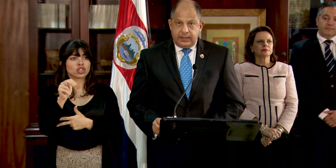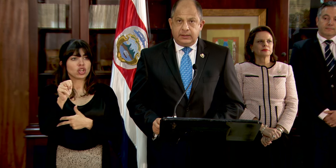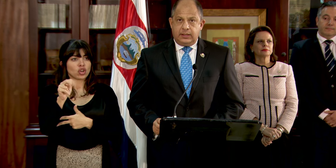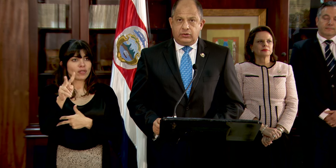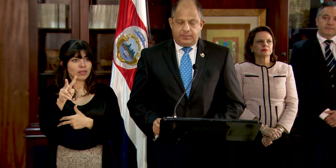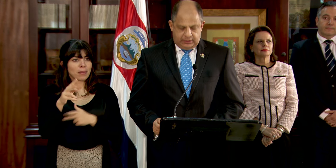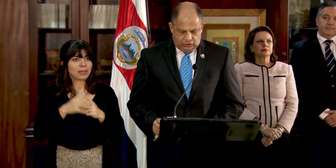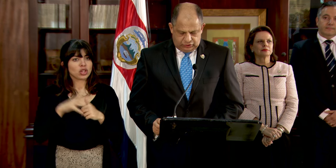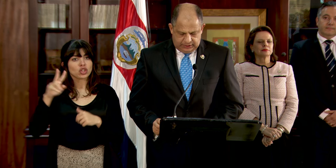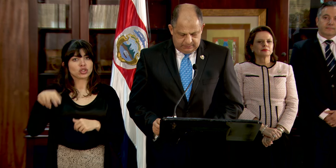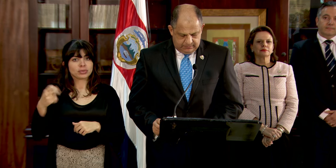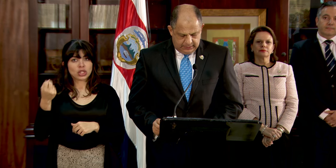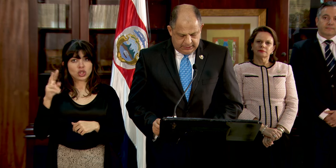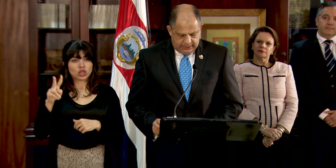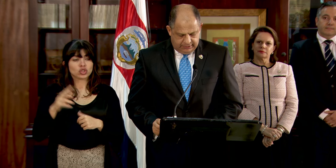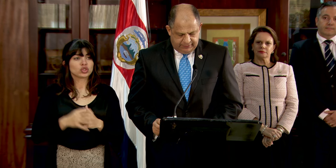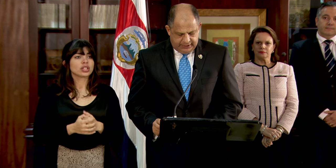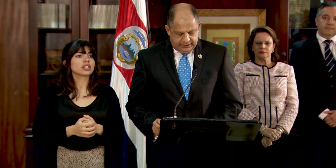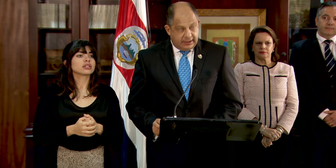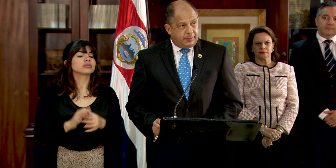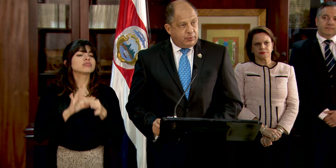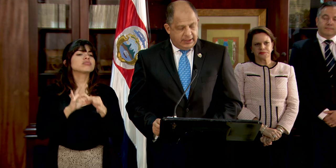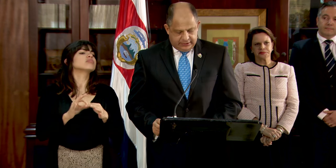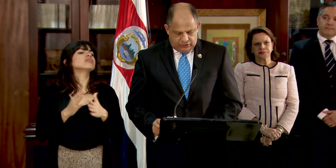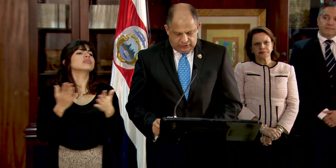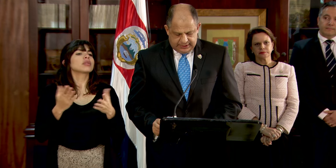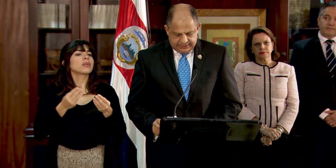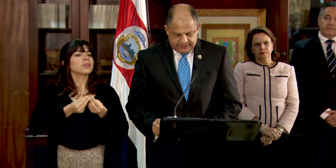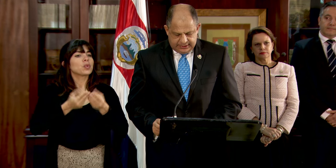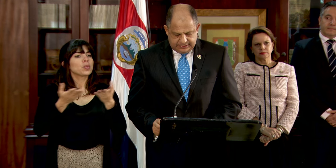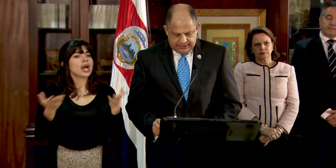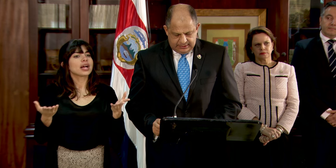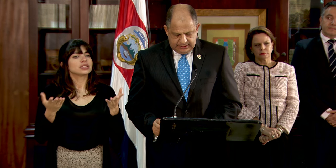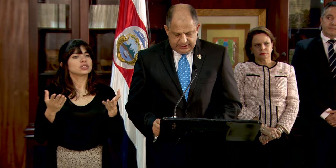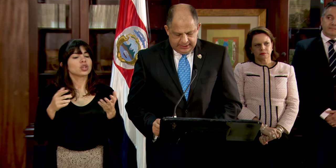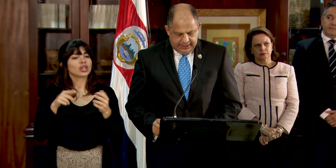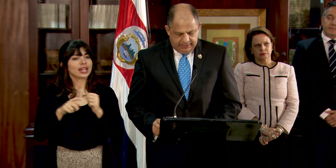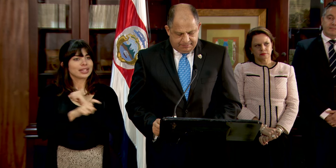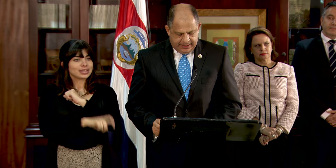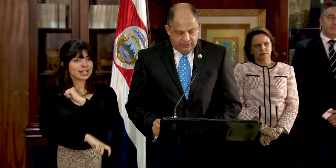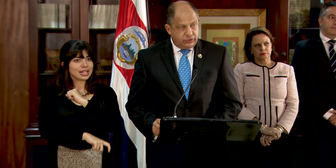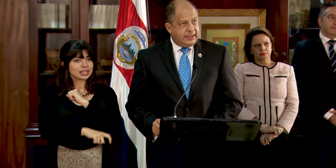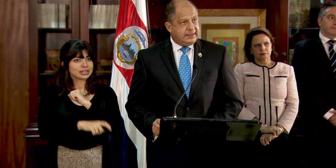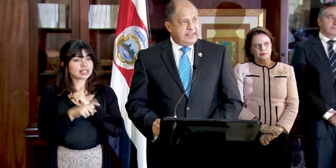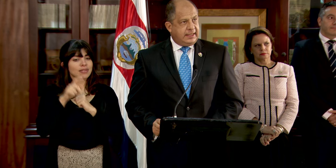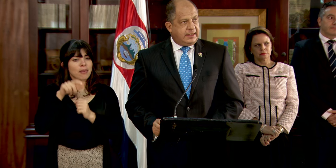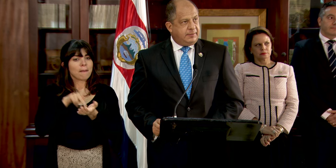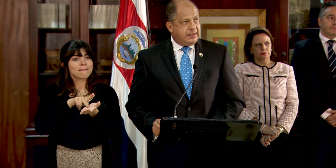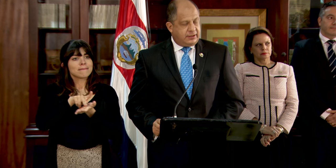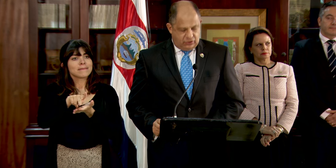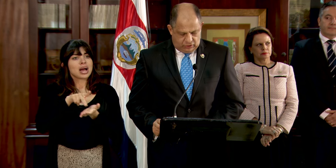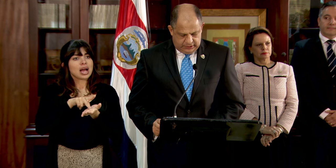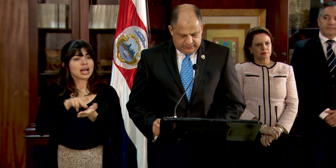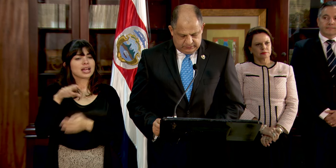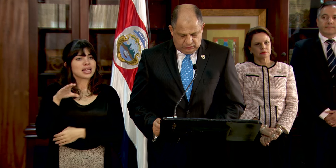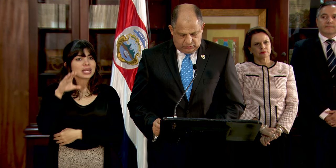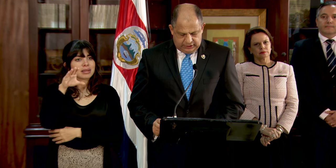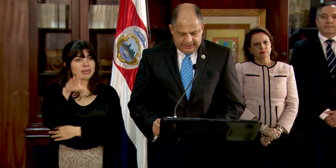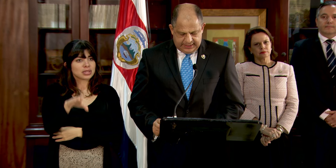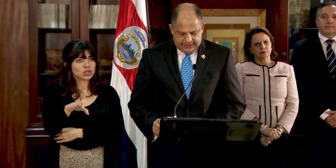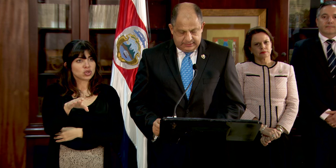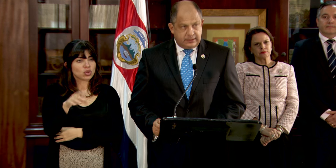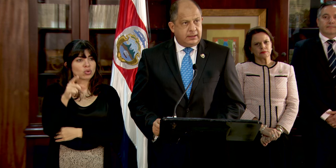noviembre de 2012 referentes a la publicación de la sentencia, el pago de las indemnizaciones